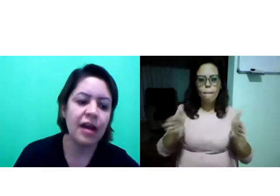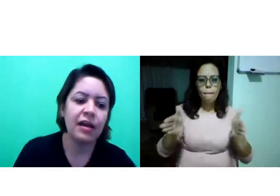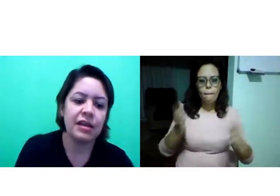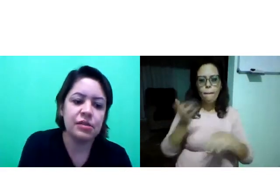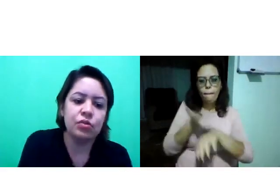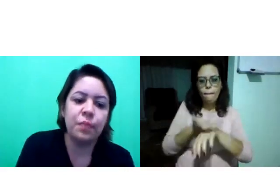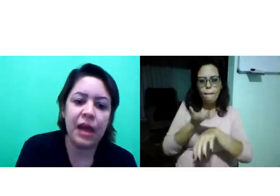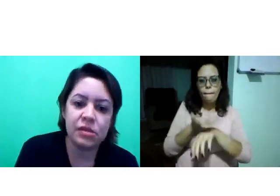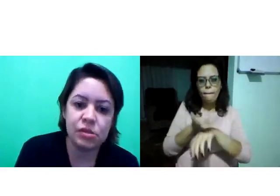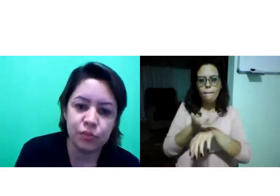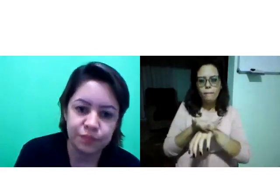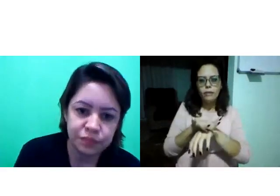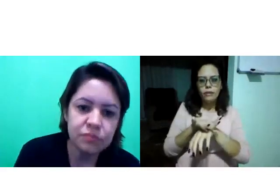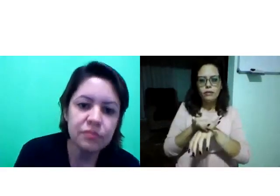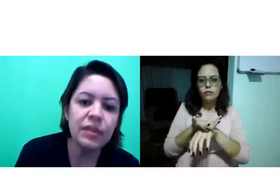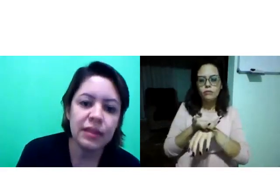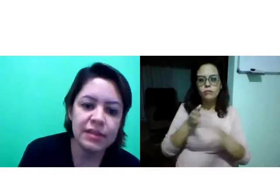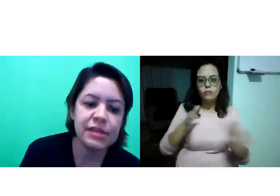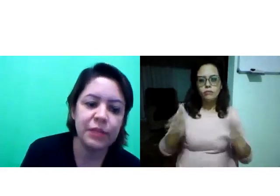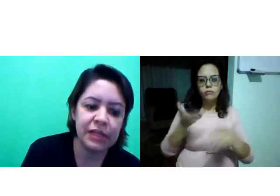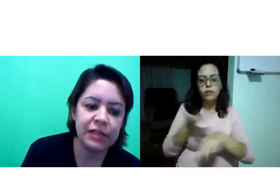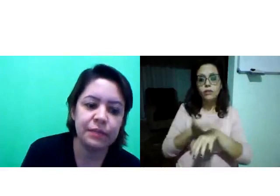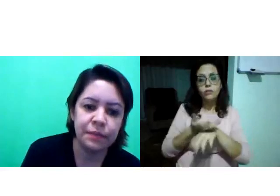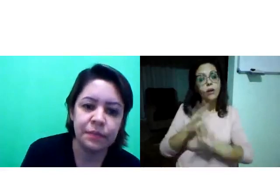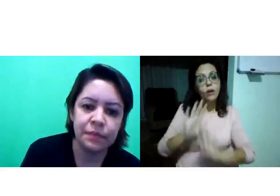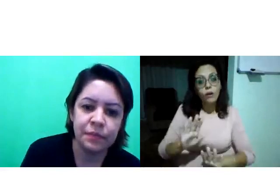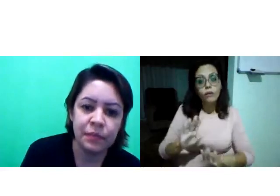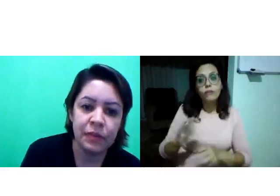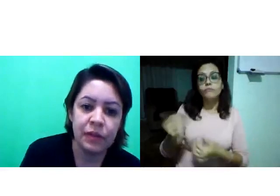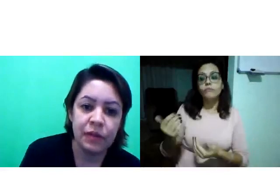A questão do prazo, da disciplina.